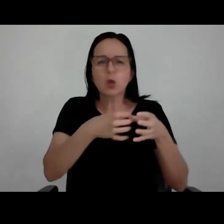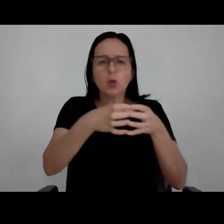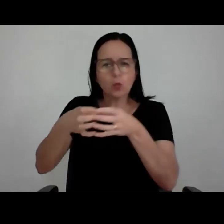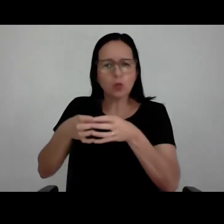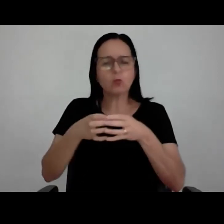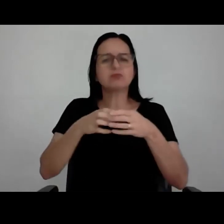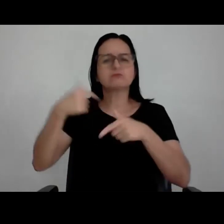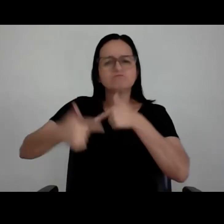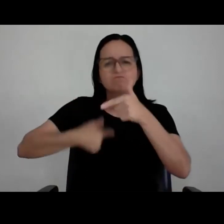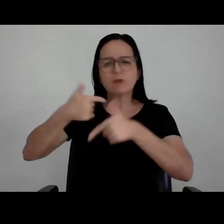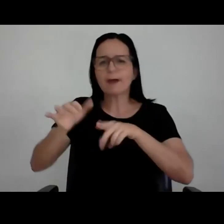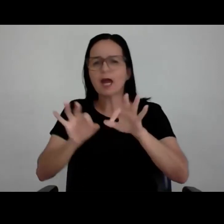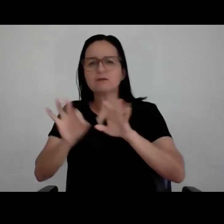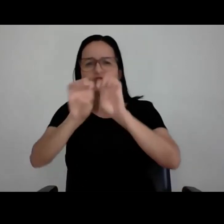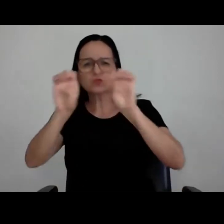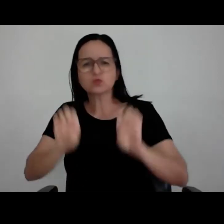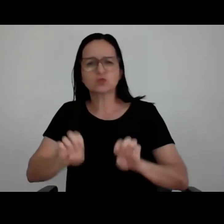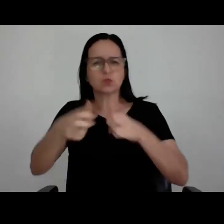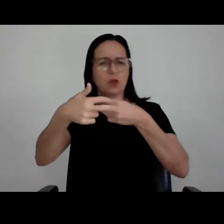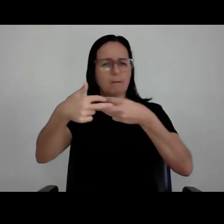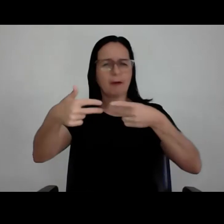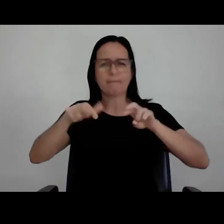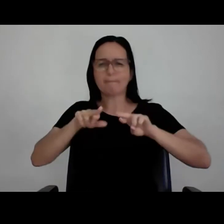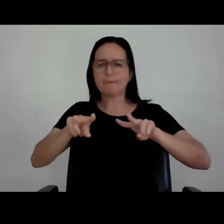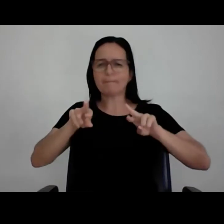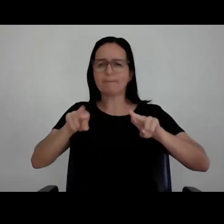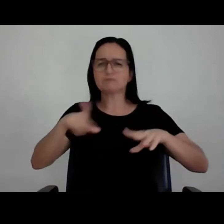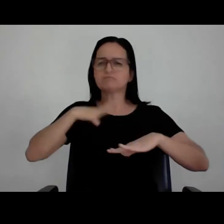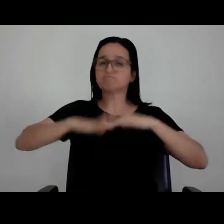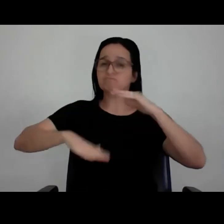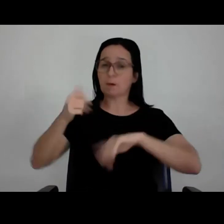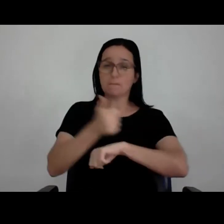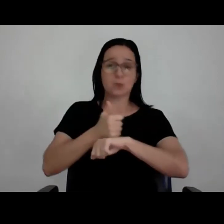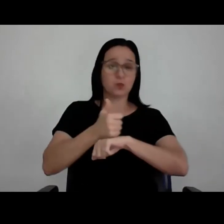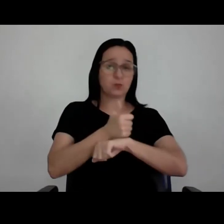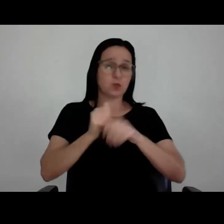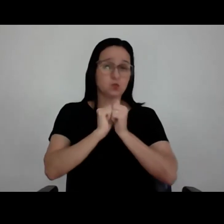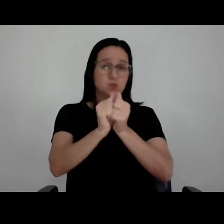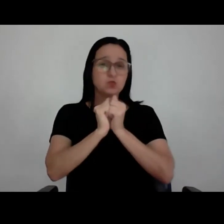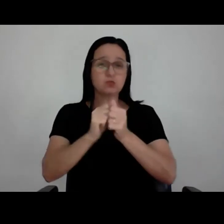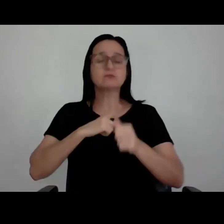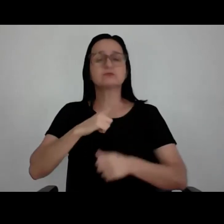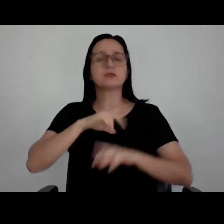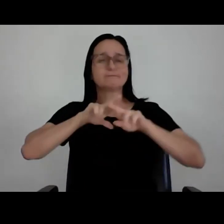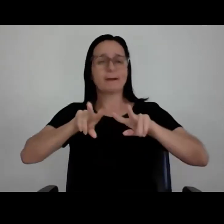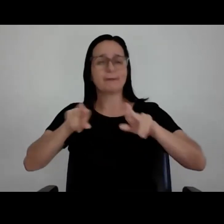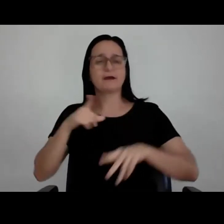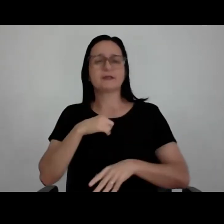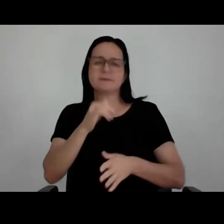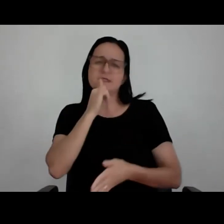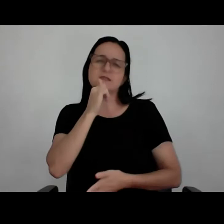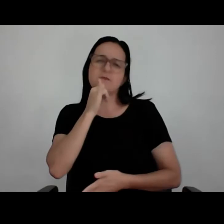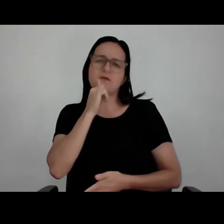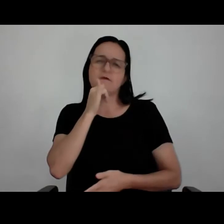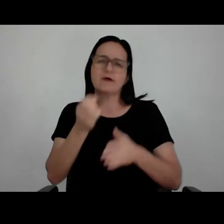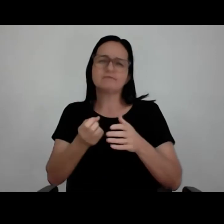move muita estrutura, uma série enorme de profissionais envolvidos. Você vai fazer hoje um restaurante, por exemplo,